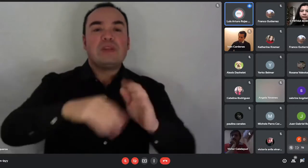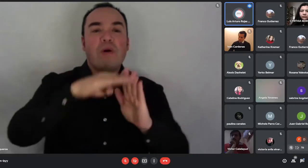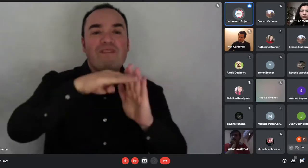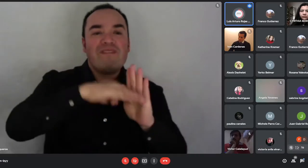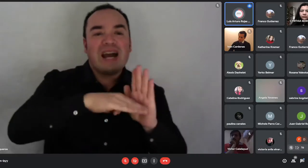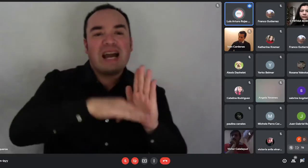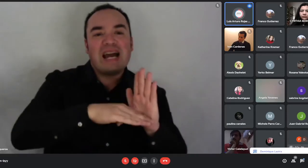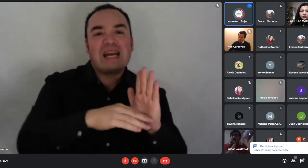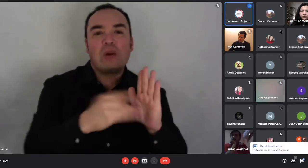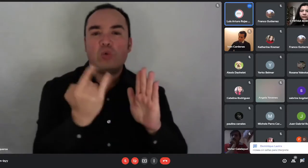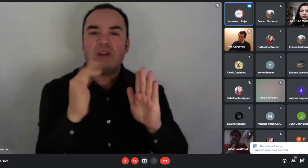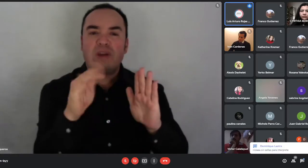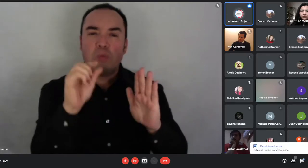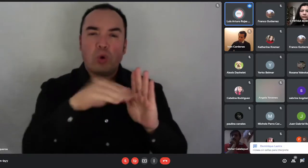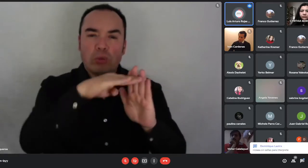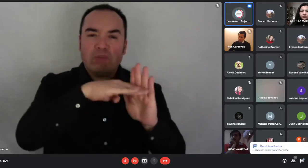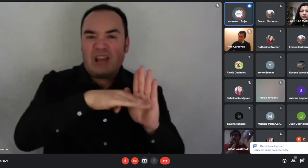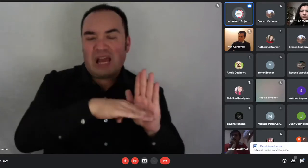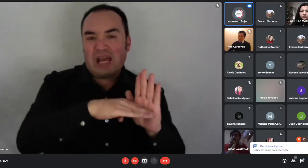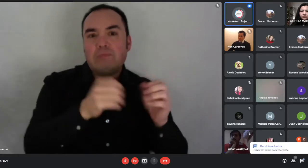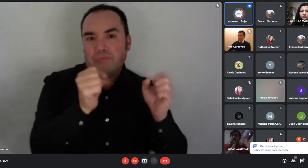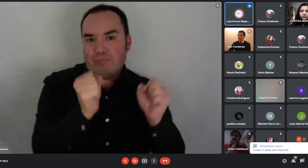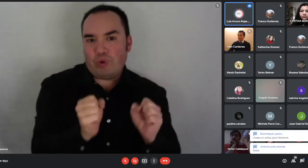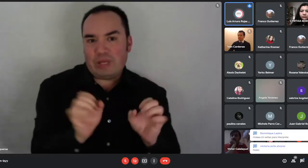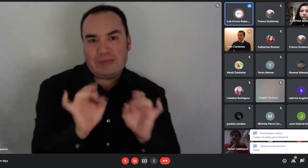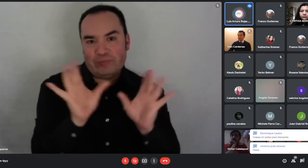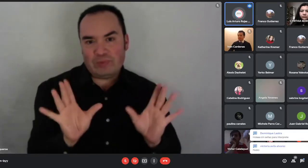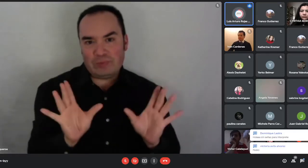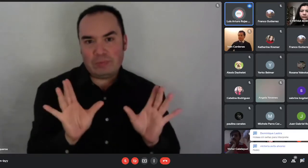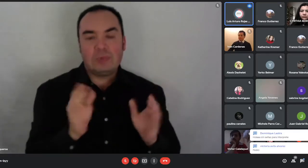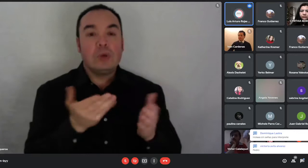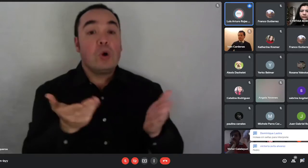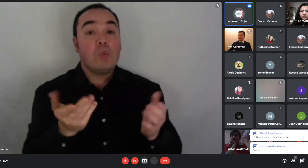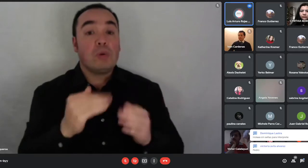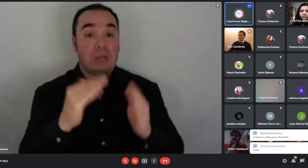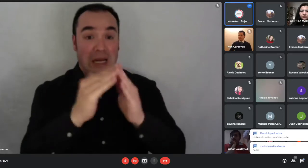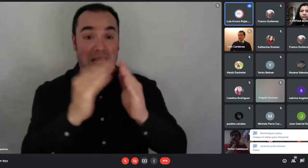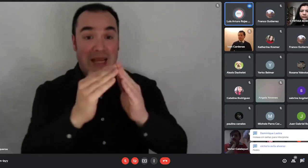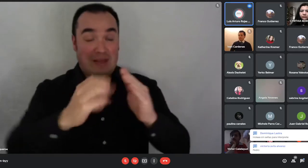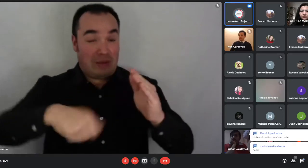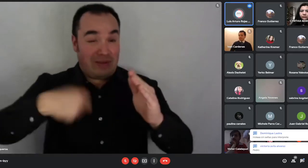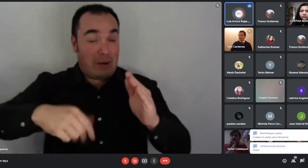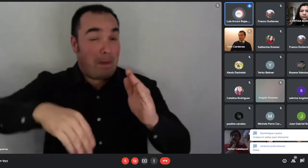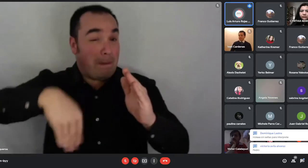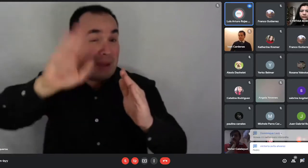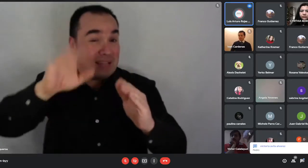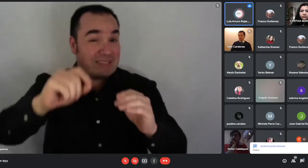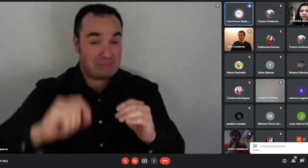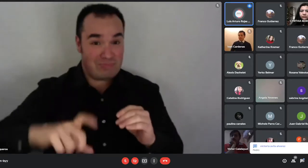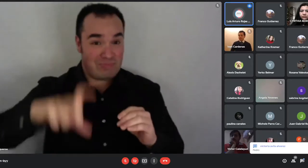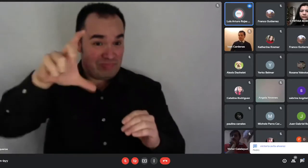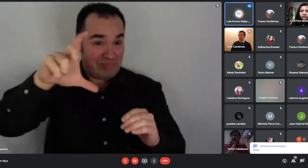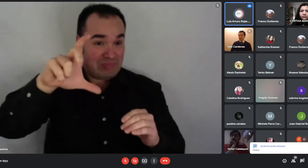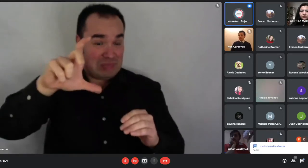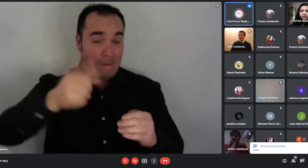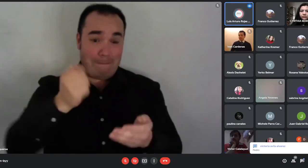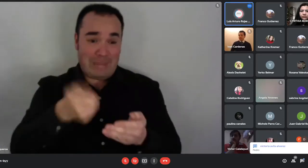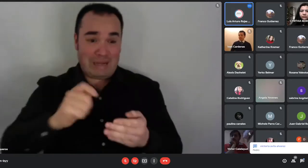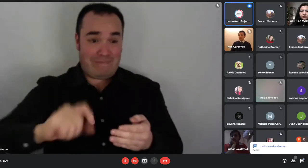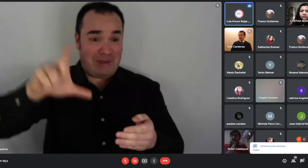es, a mayor valor de vivienda, el subsidio puede disminuir no tanto. Y el